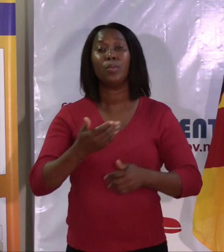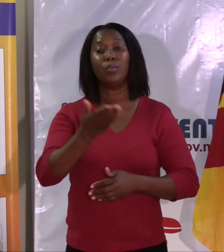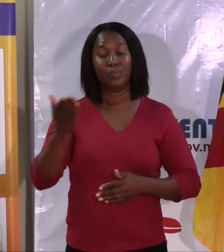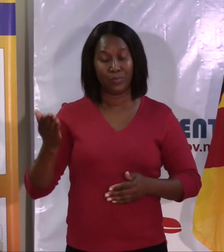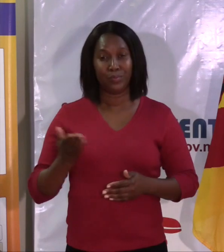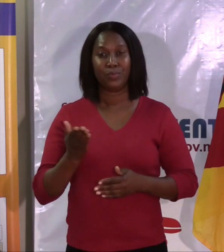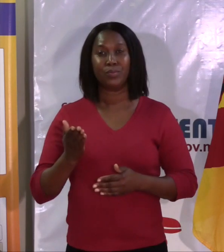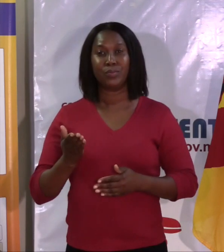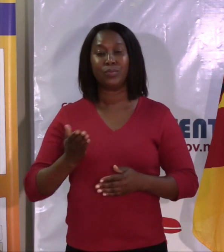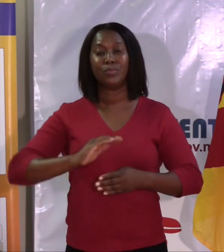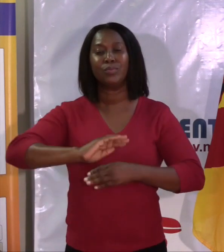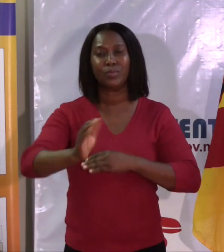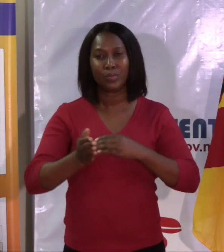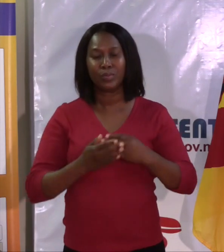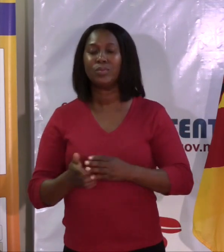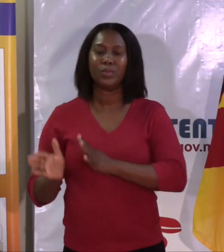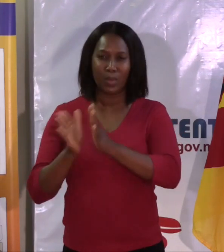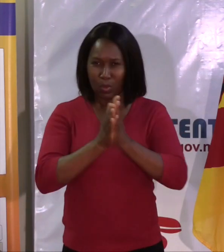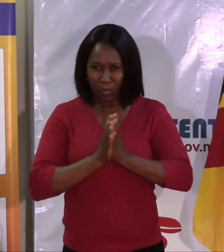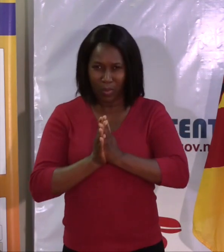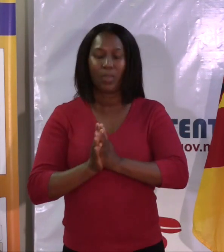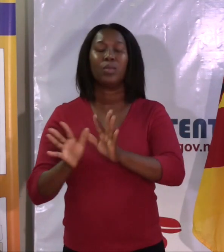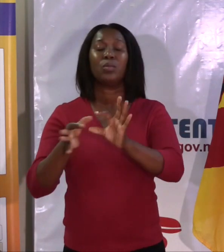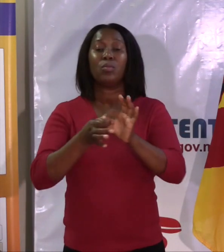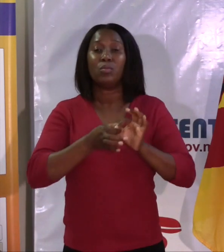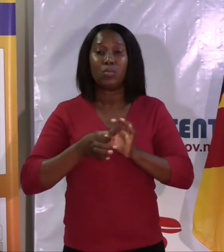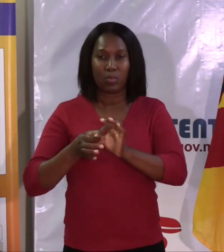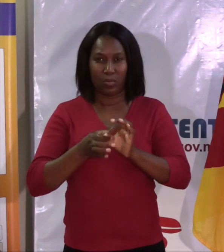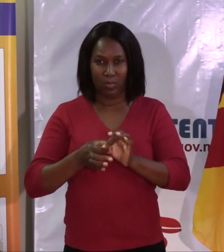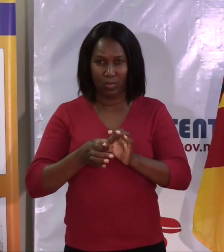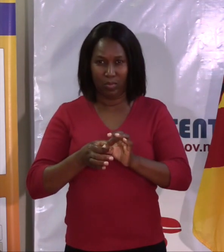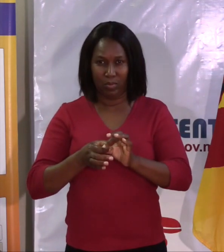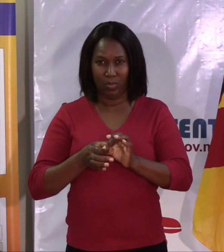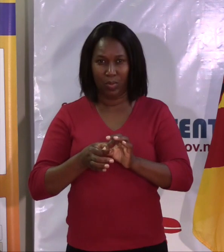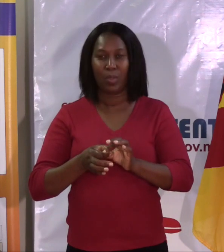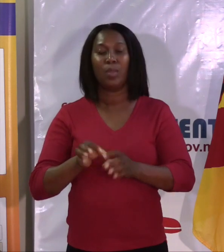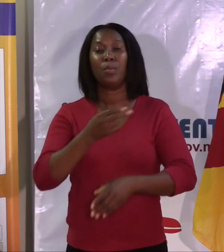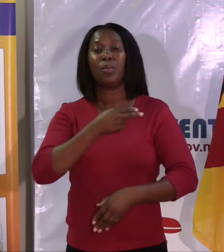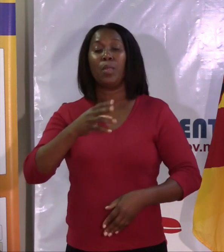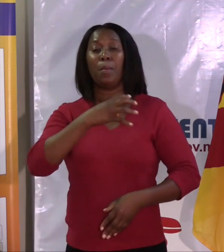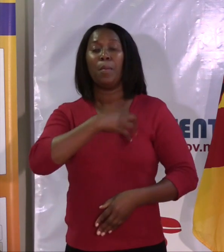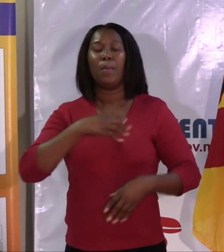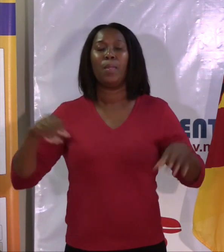Uma vez, muito obrigada por esta colaboração. Gostaria, em nome do Ministério da Saúde, antes de iniciar esta intervenção,